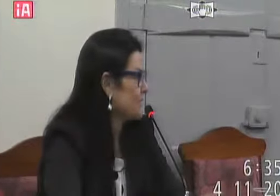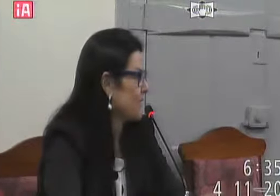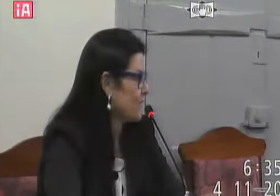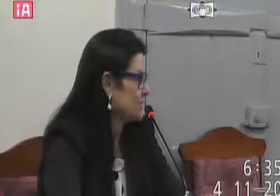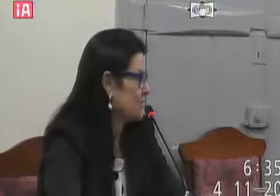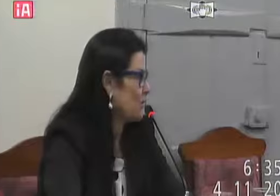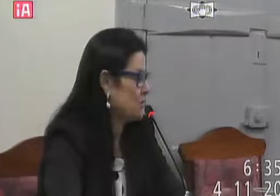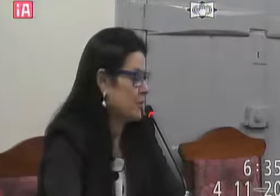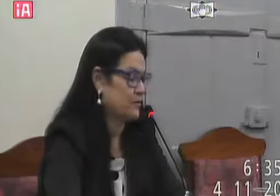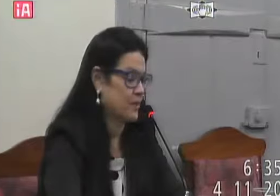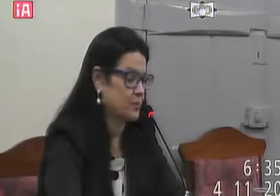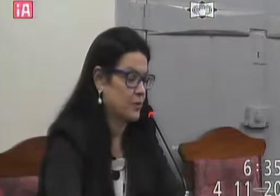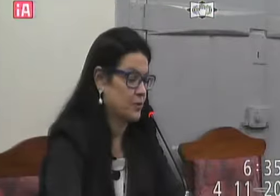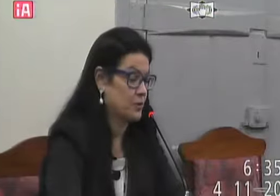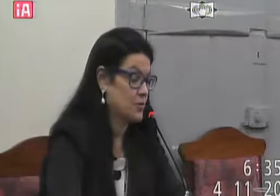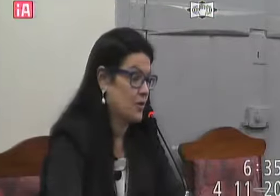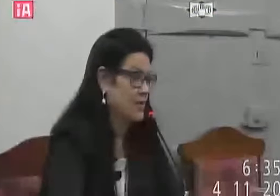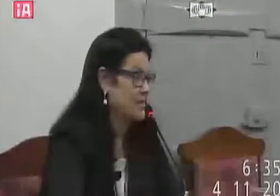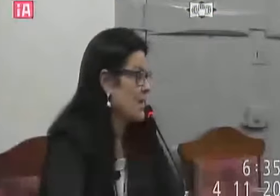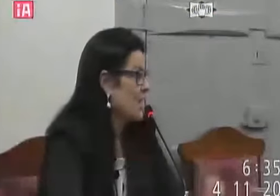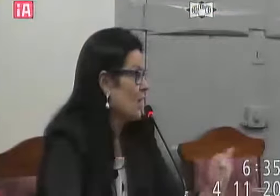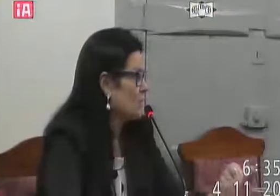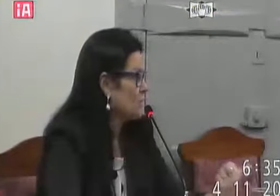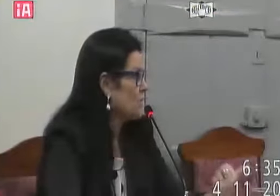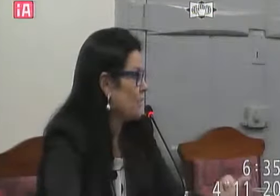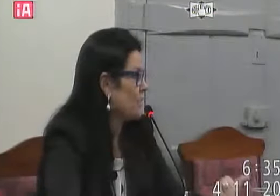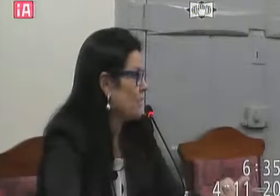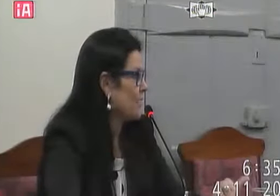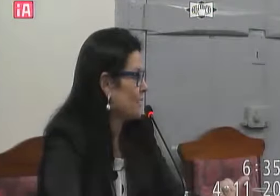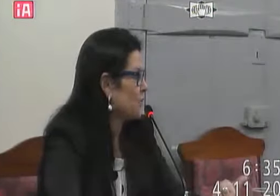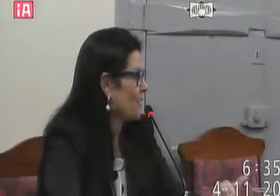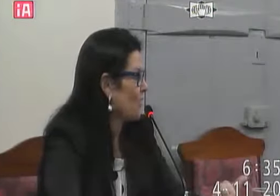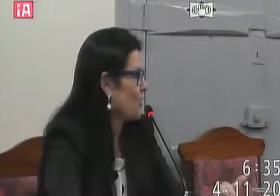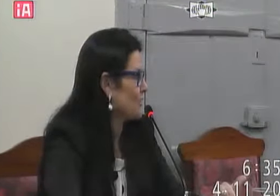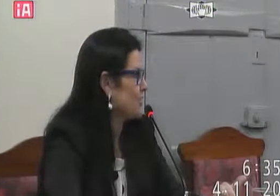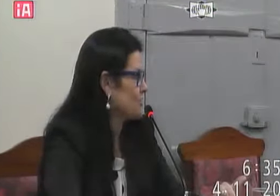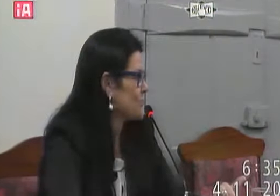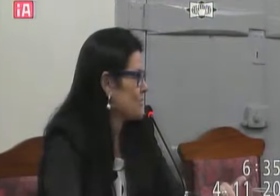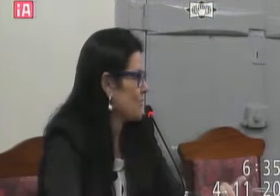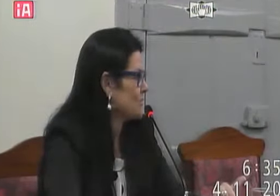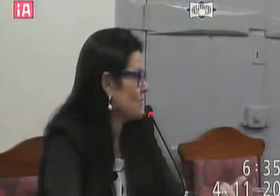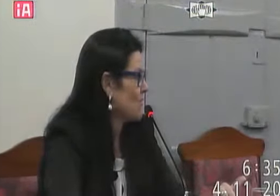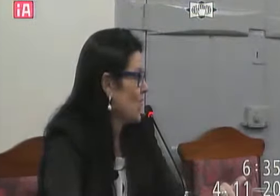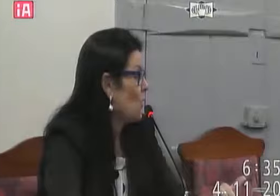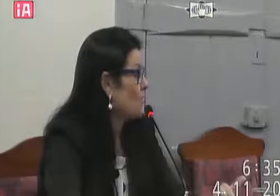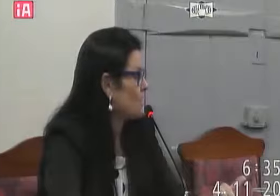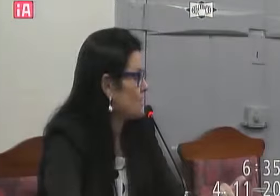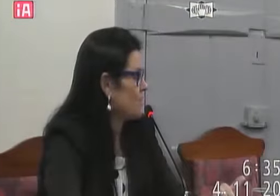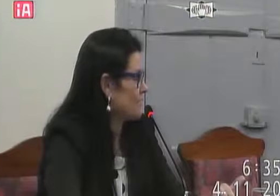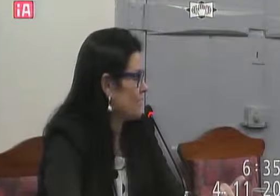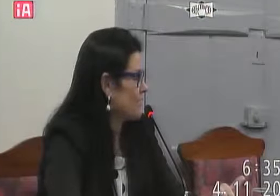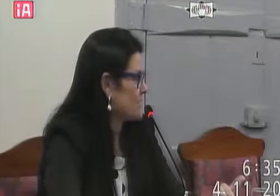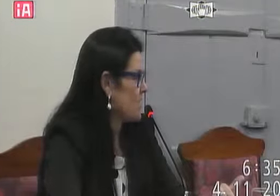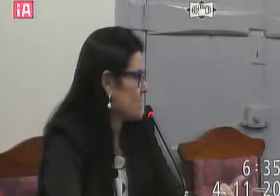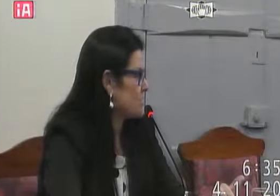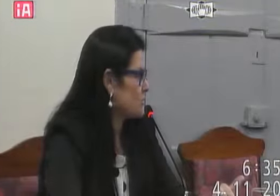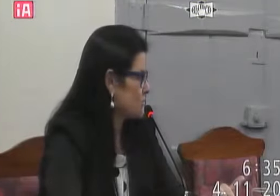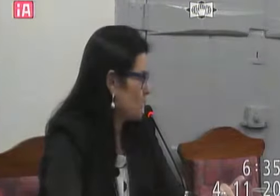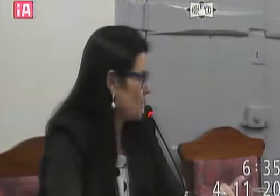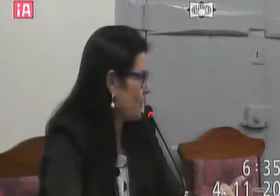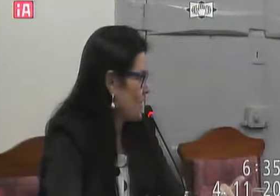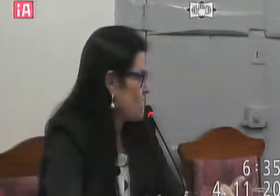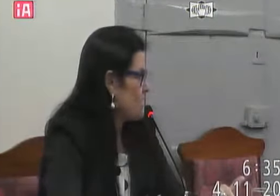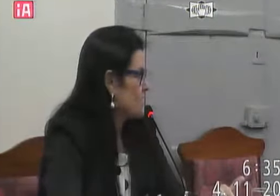regimento interno Novo Aprovado por todos nós Quando um requerimento É colocado em discussão O que seria Na verdade Essa